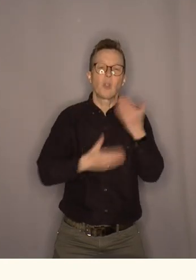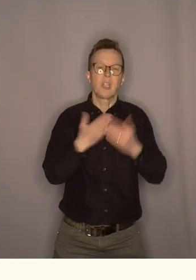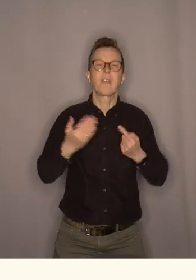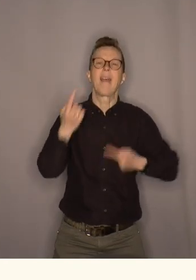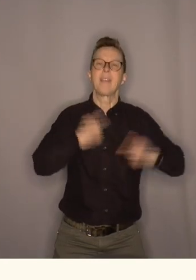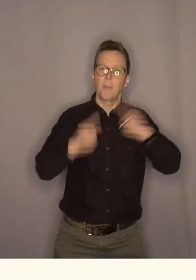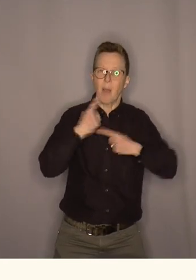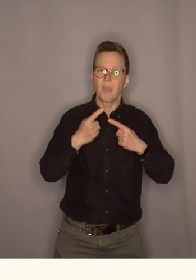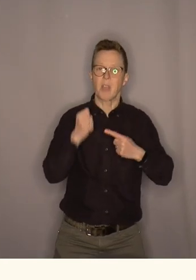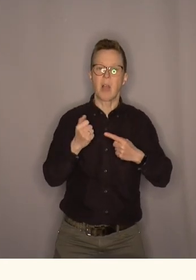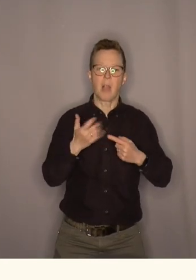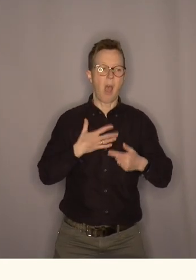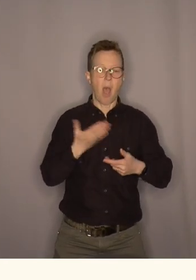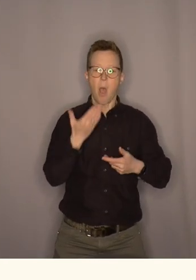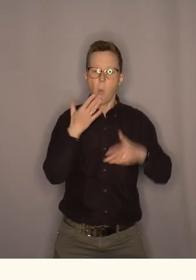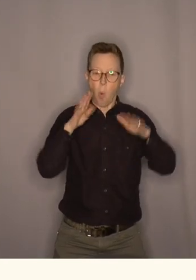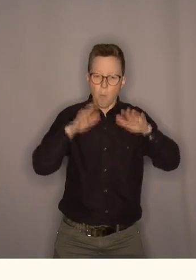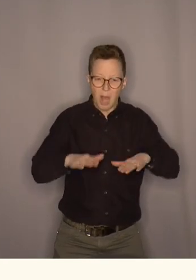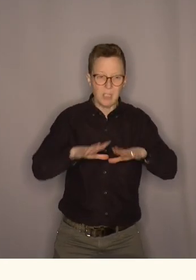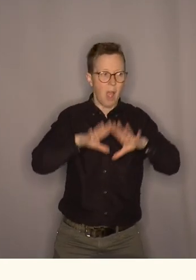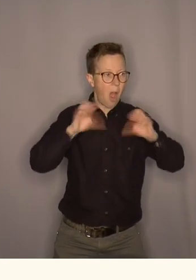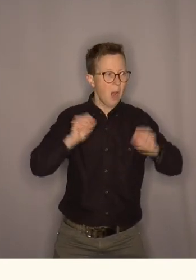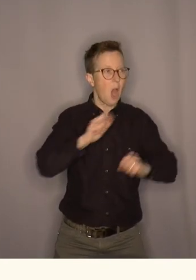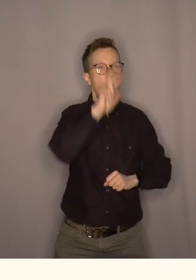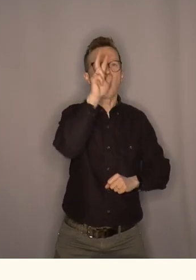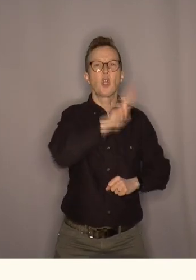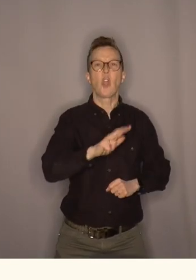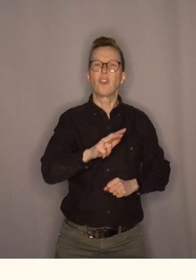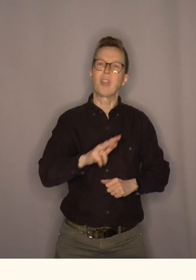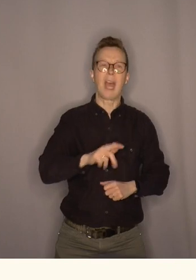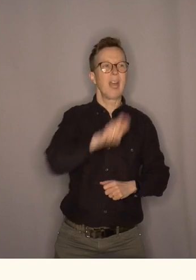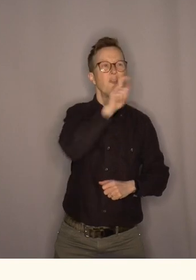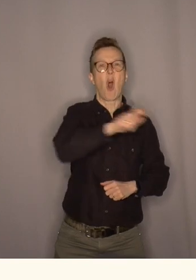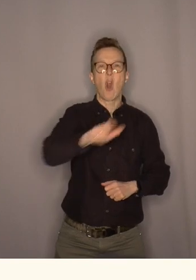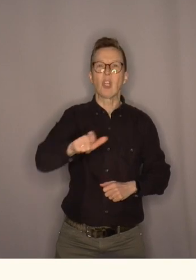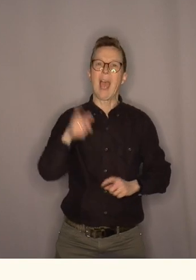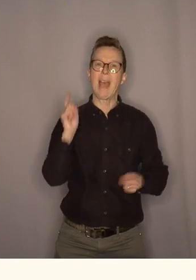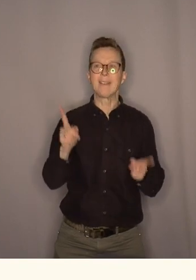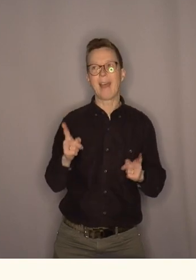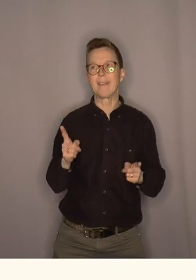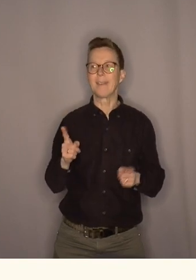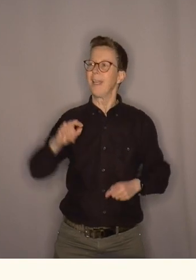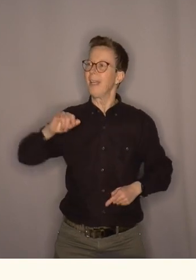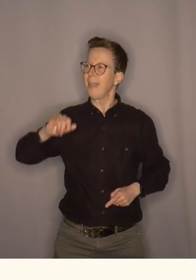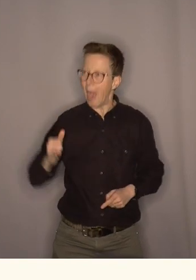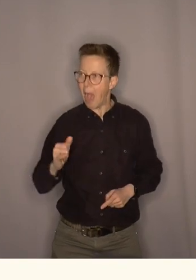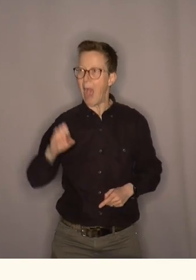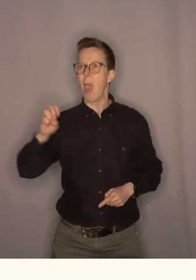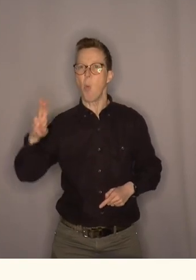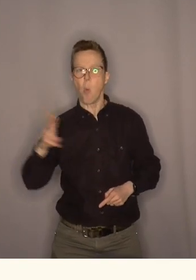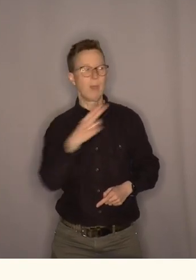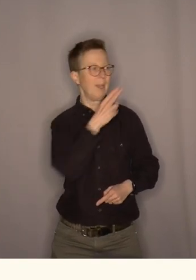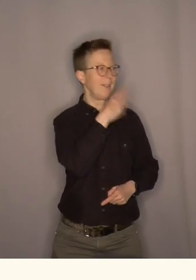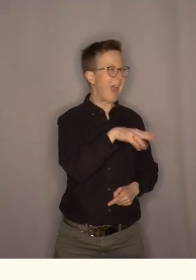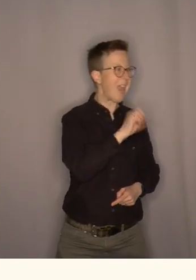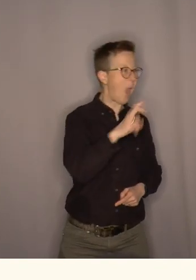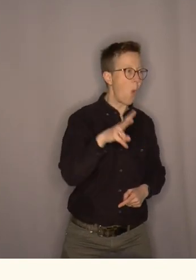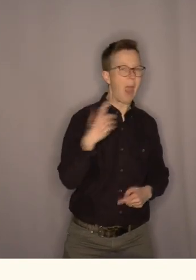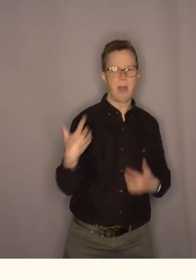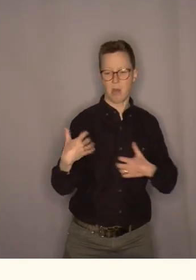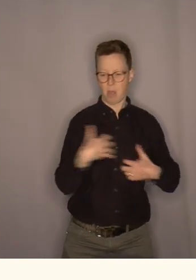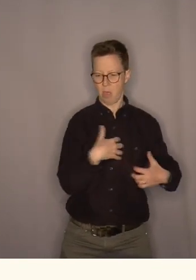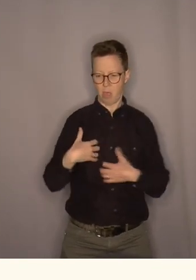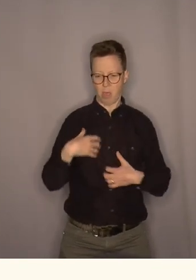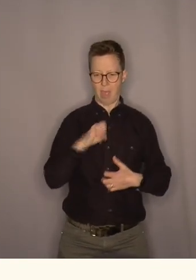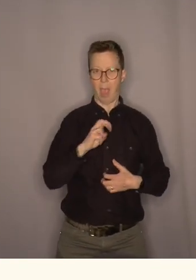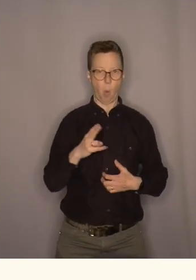skal fortsatt være plass til alle de grønne sjelene enten man er ja-mennesker eller nei-mennesker eller om man er